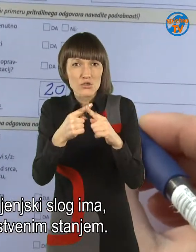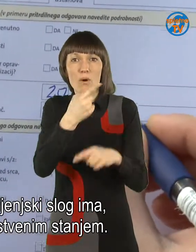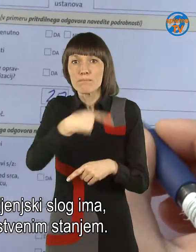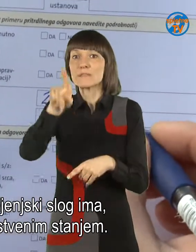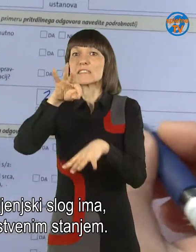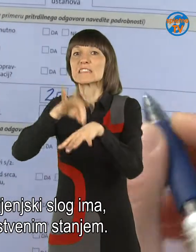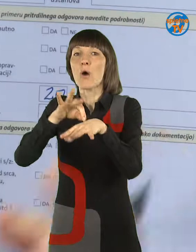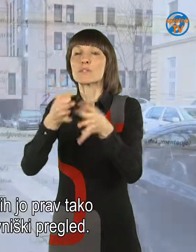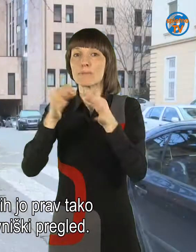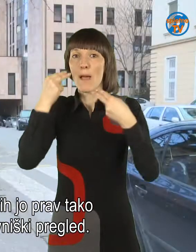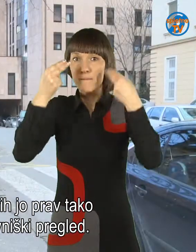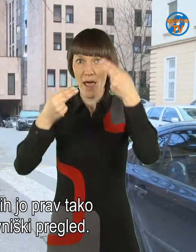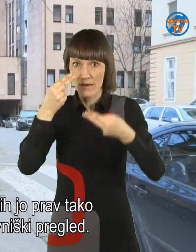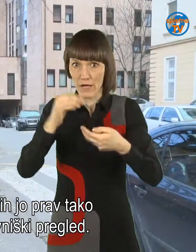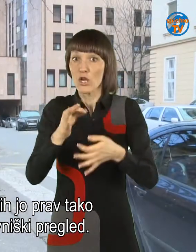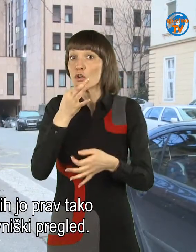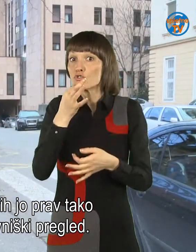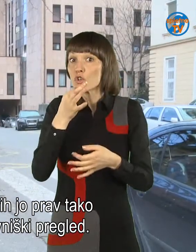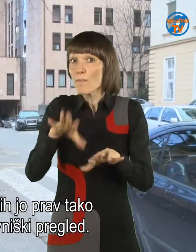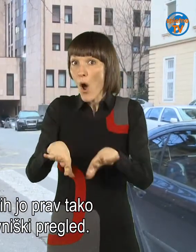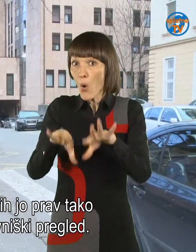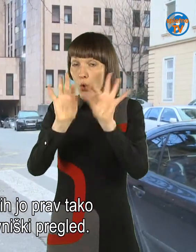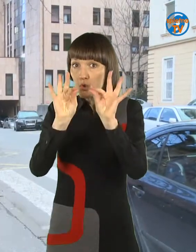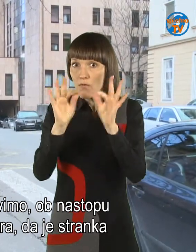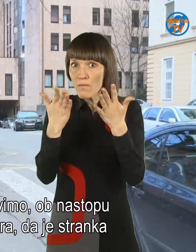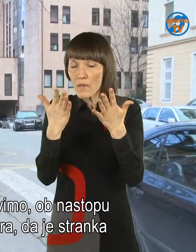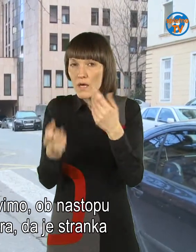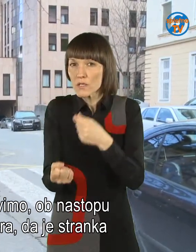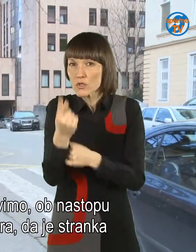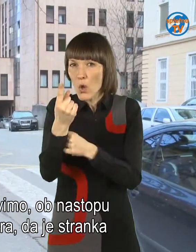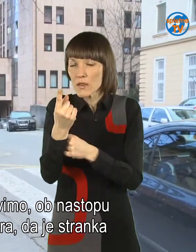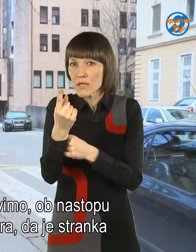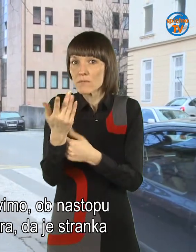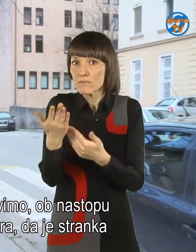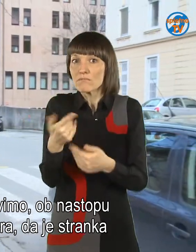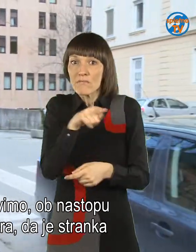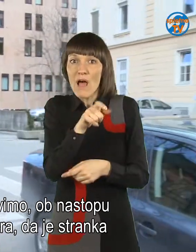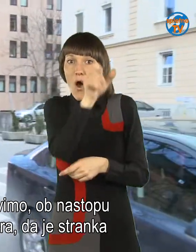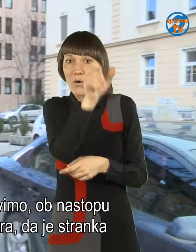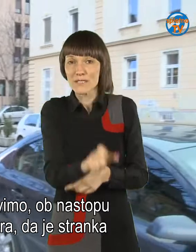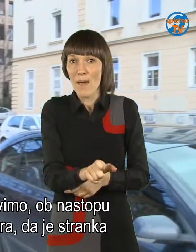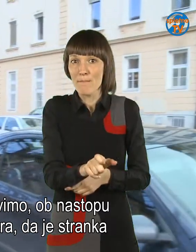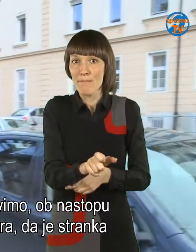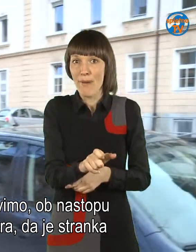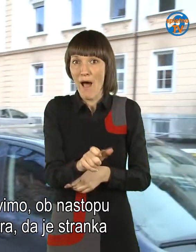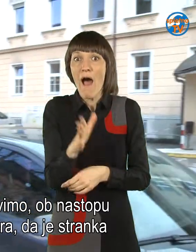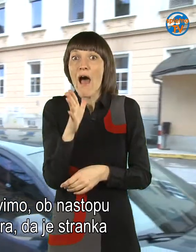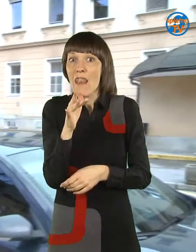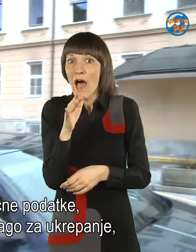zdravniku. Če pa jo kasneje ugotovimo ob nastopo nekega zavrovalnega primera, da je oseba